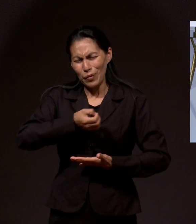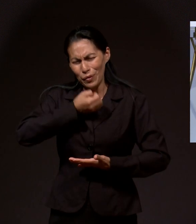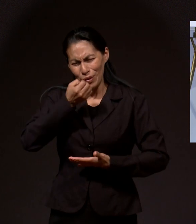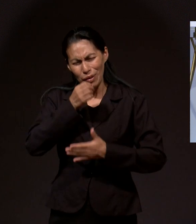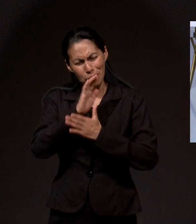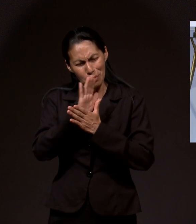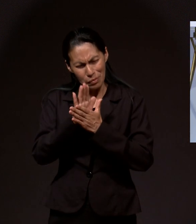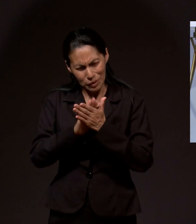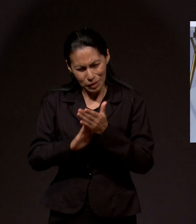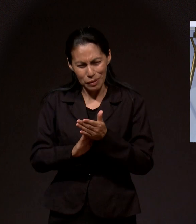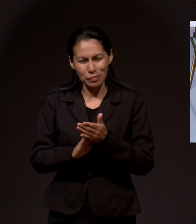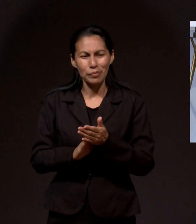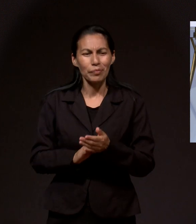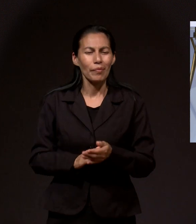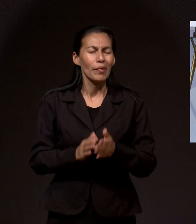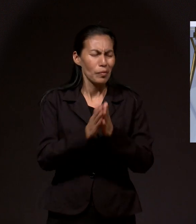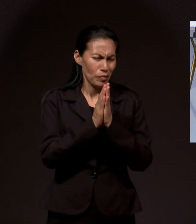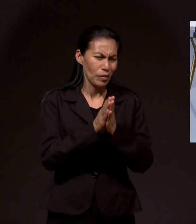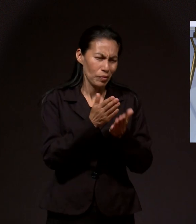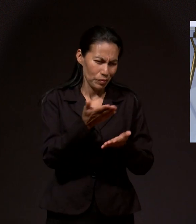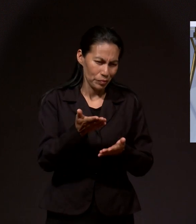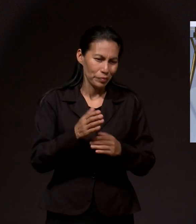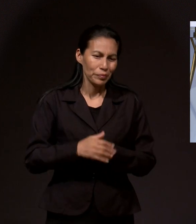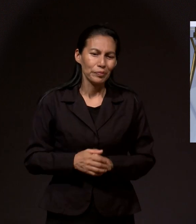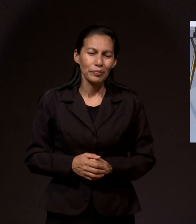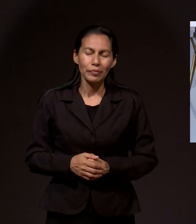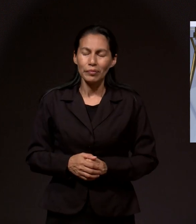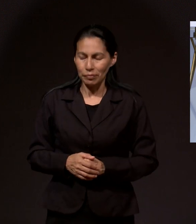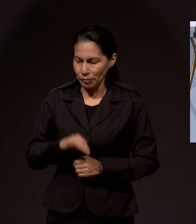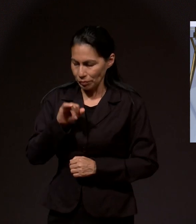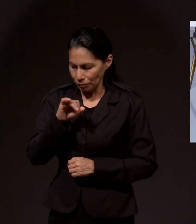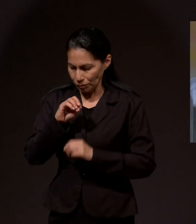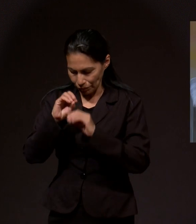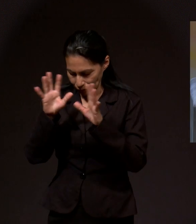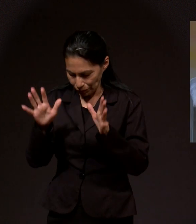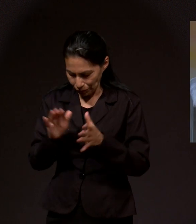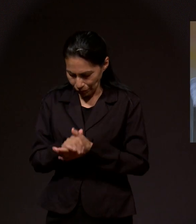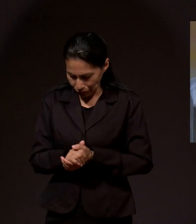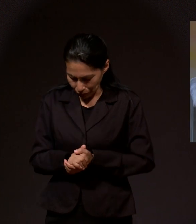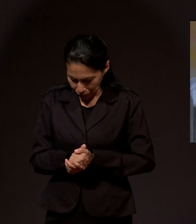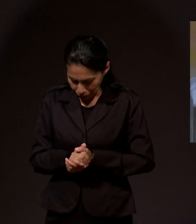con mucha alegría y humildad. Invoquemos a Dios. Por favor, Juan Carlos. Sí, pues, vamos a orar.